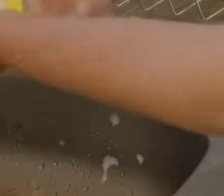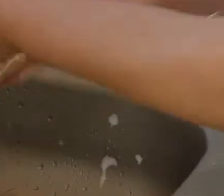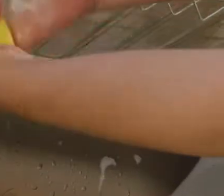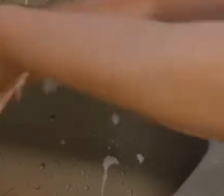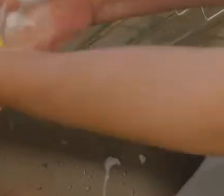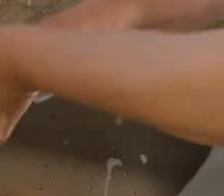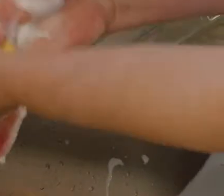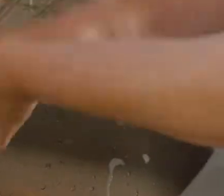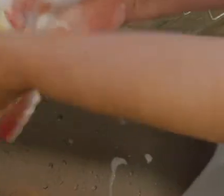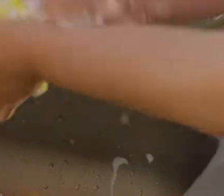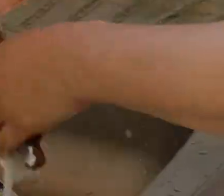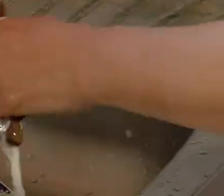МУЗЫКАЛЬНАЯ ЗАСТАВКА